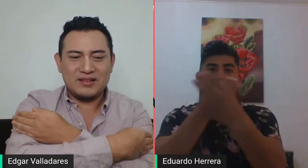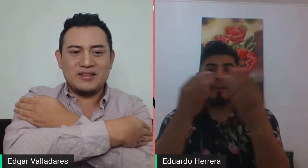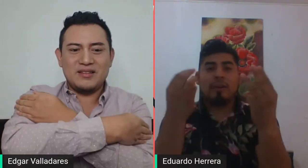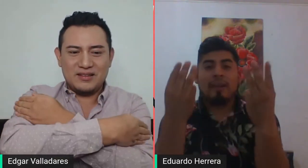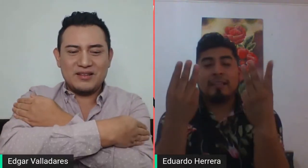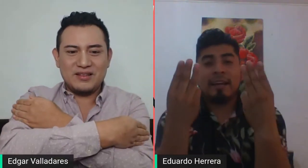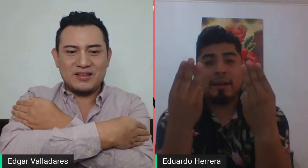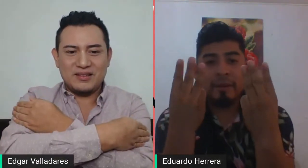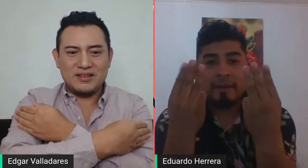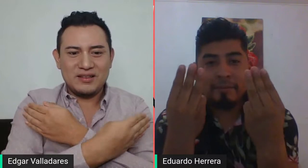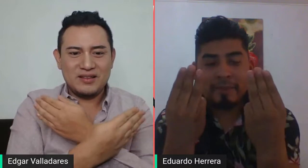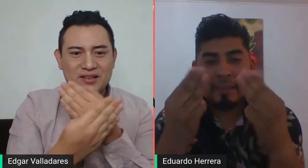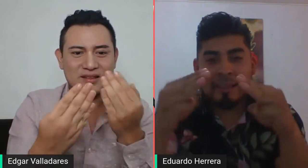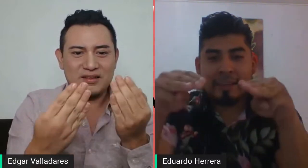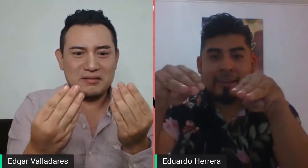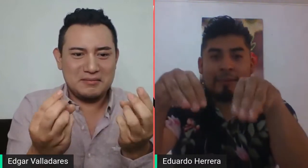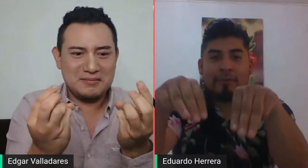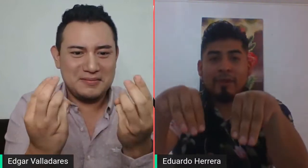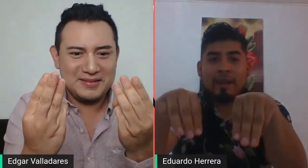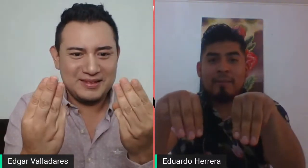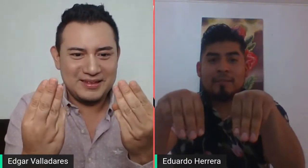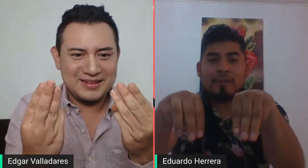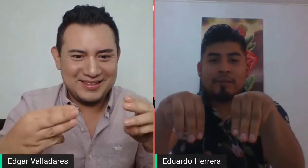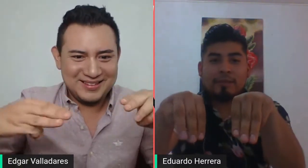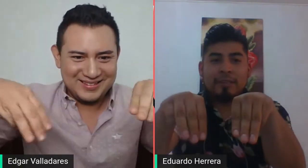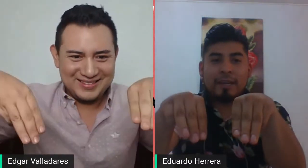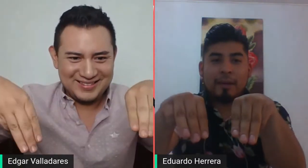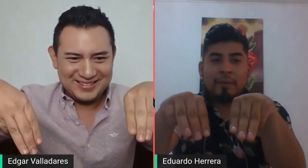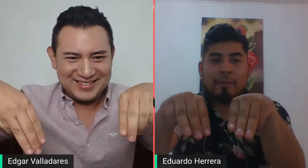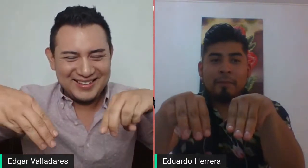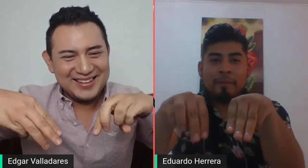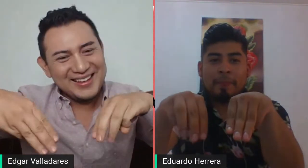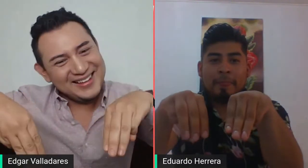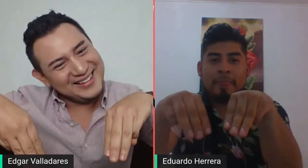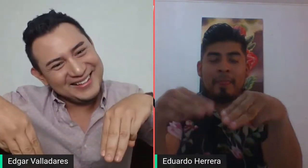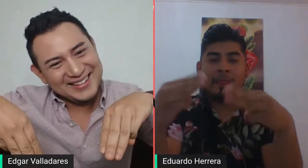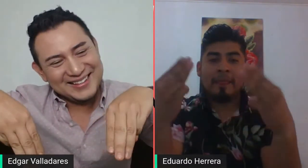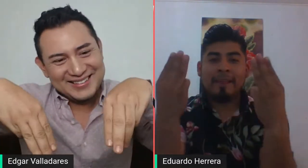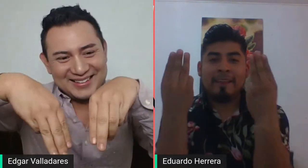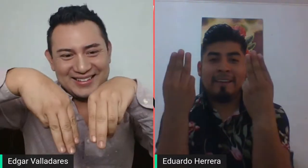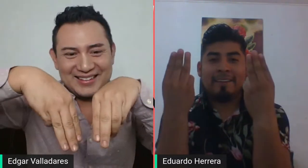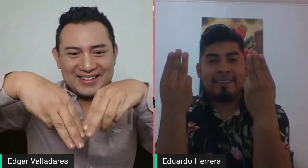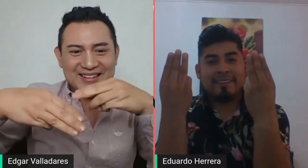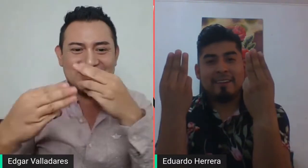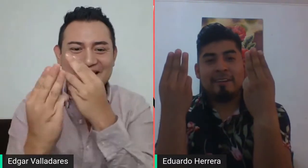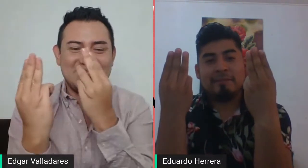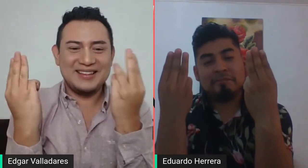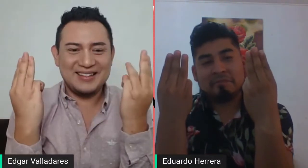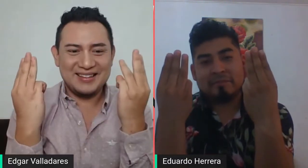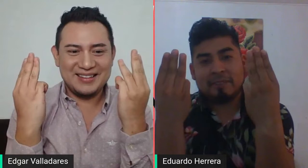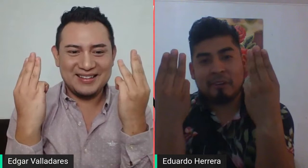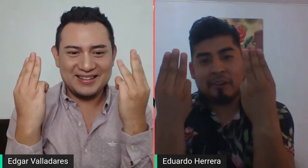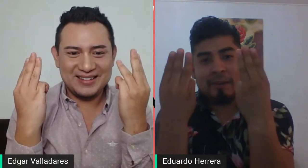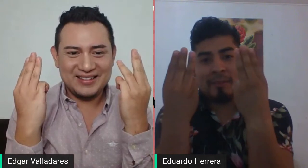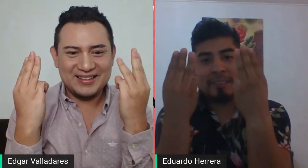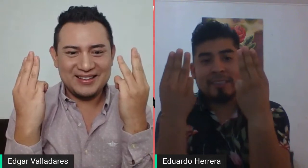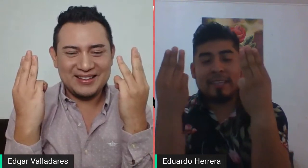Con la letra M. Configurar ambas manos con letra M. Sí. Lo colocamos así.